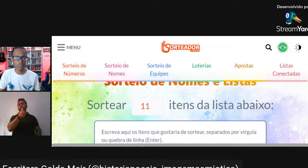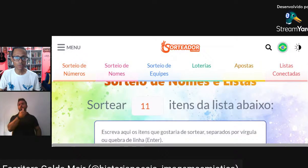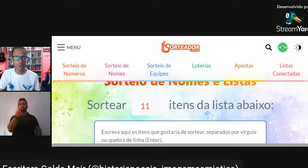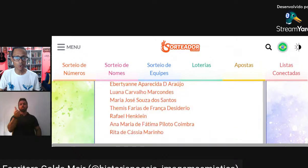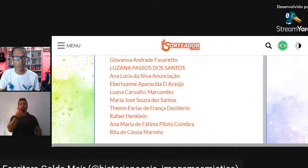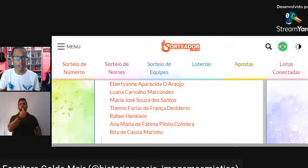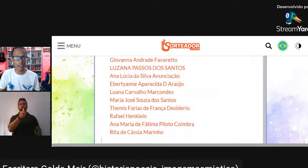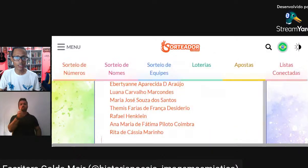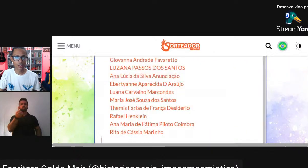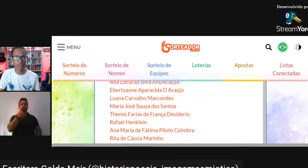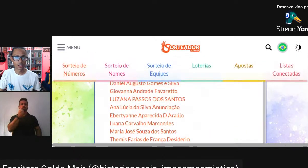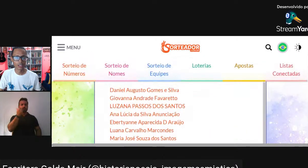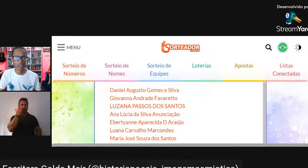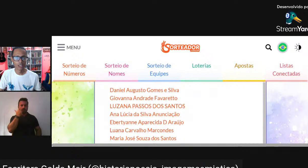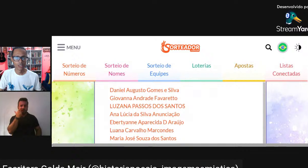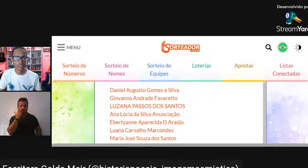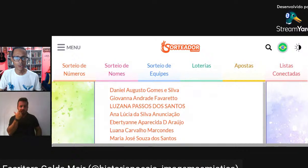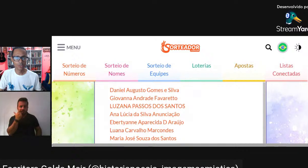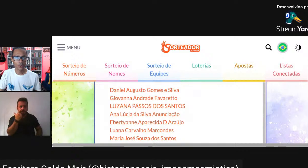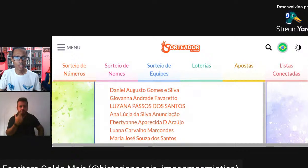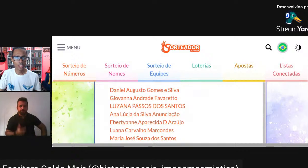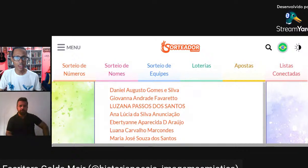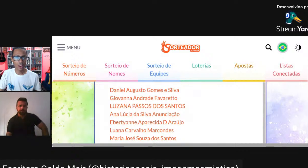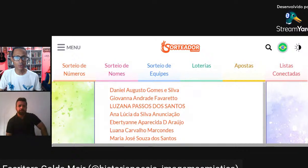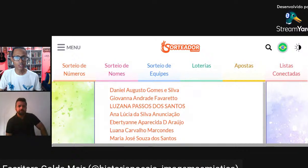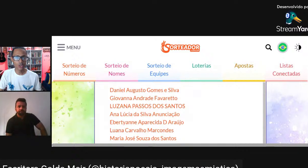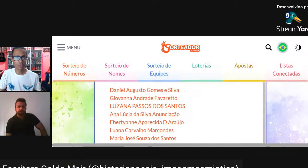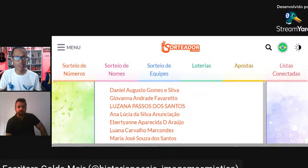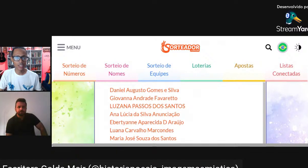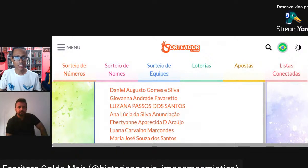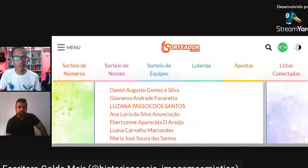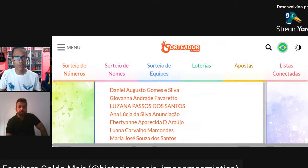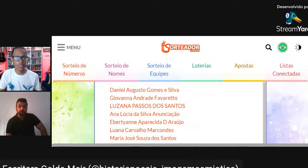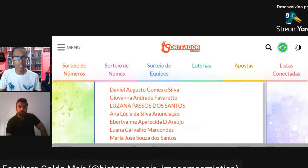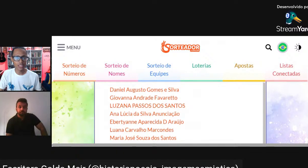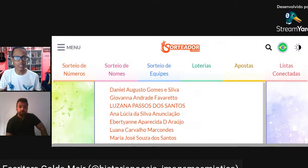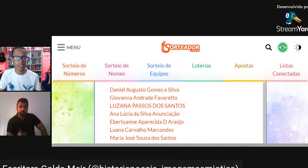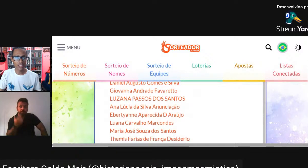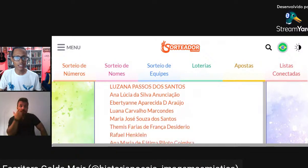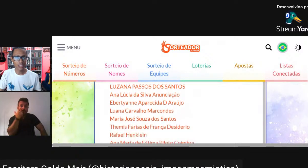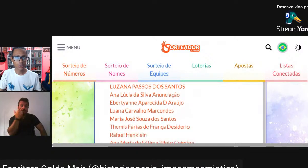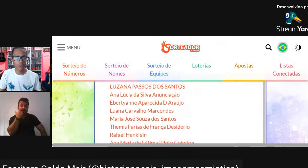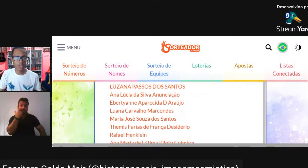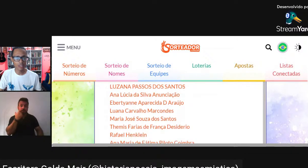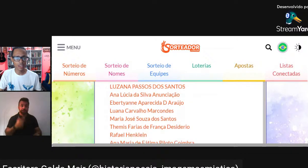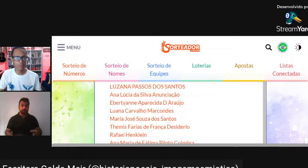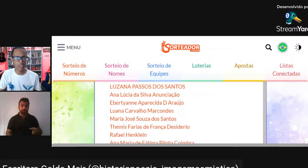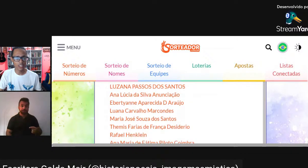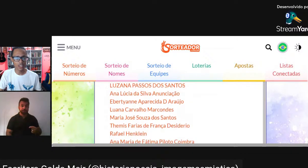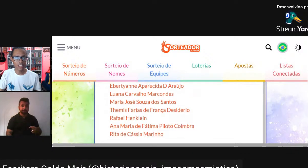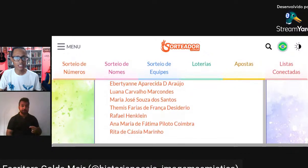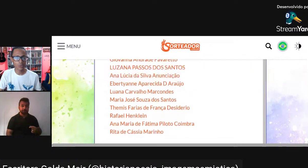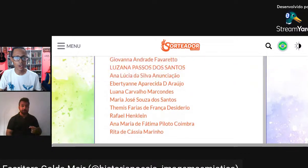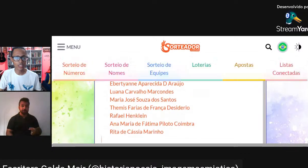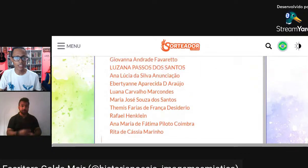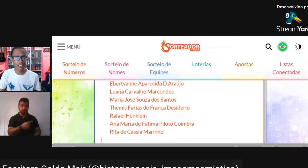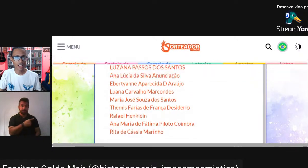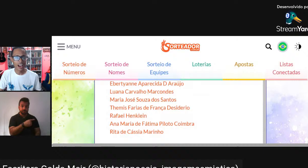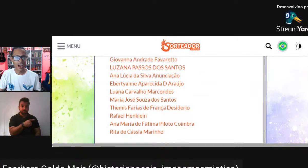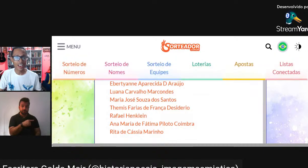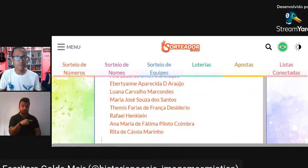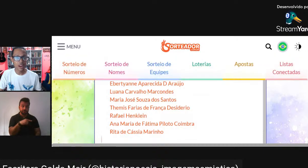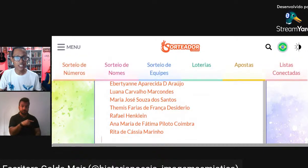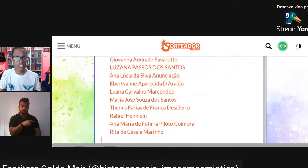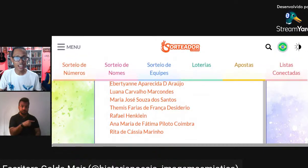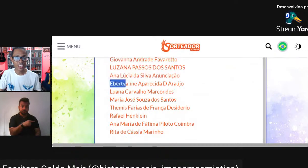E vou colar aqui Então foi o Daniel Giovana Luzana Ana Lúcia Ebertiane Luana